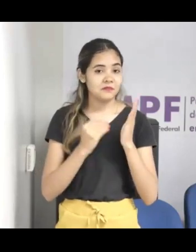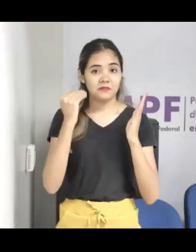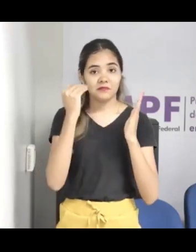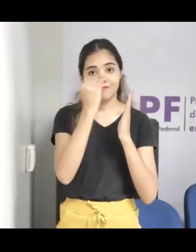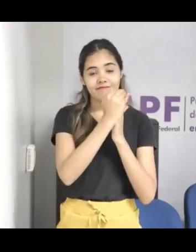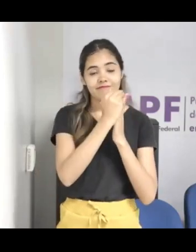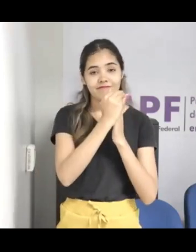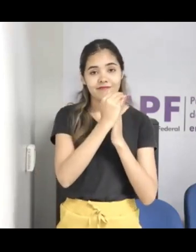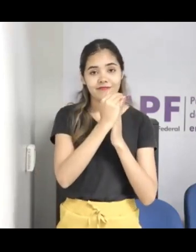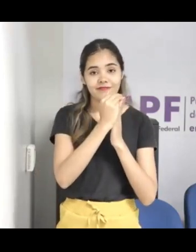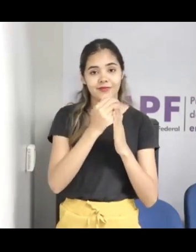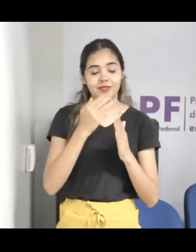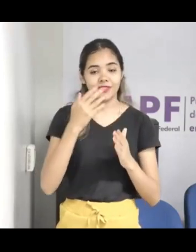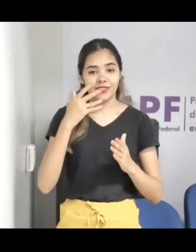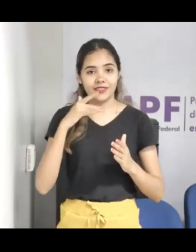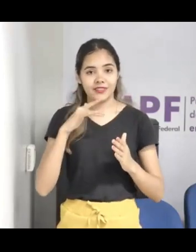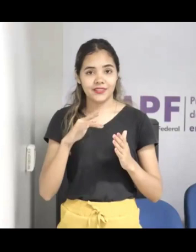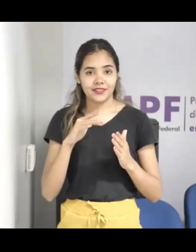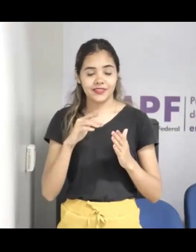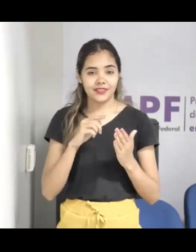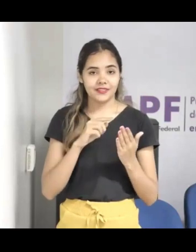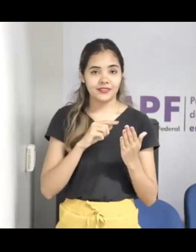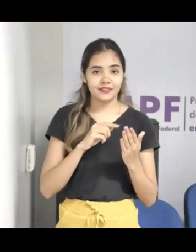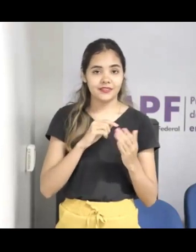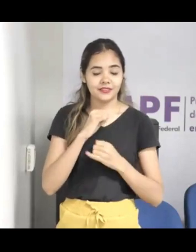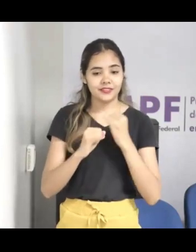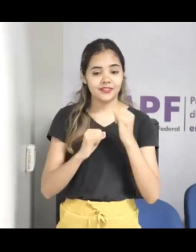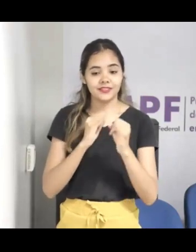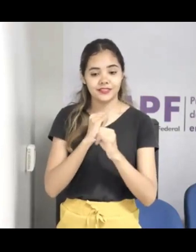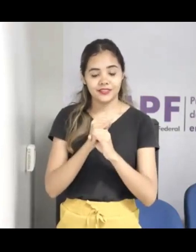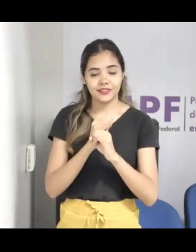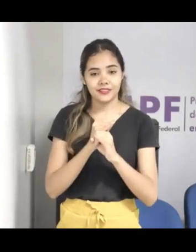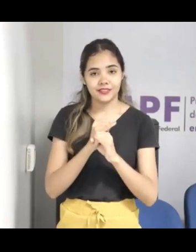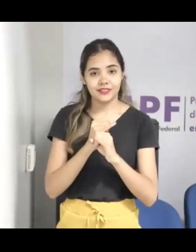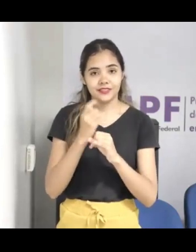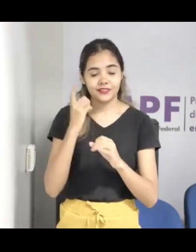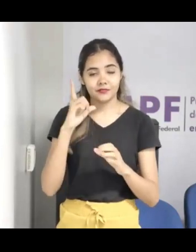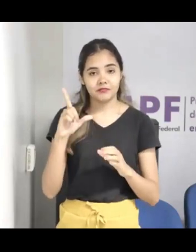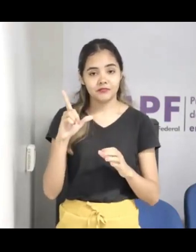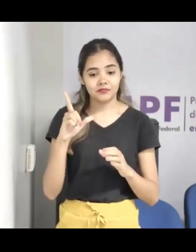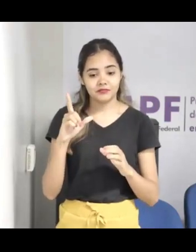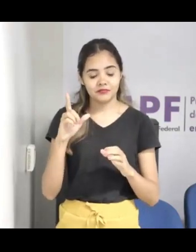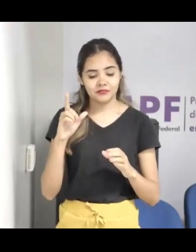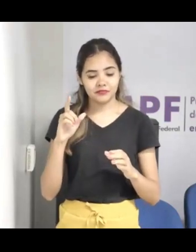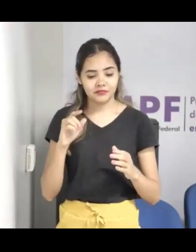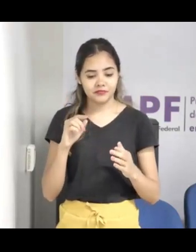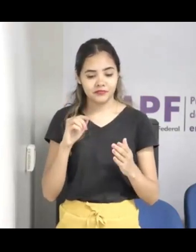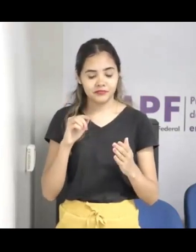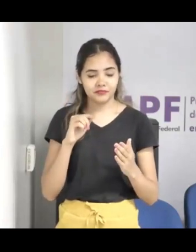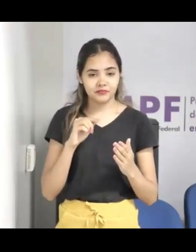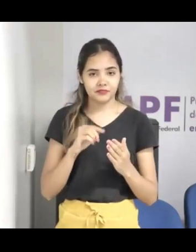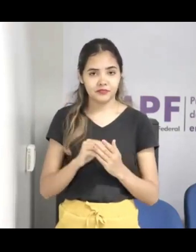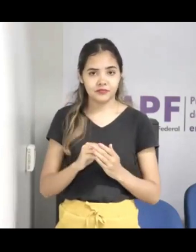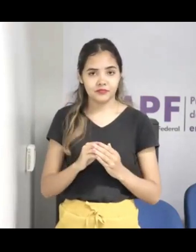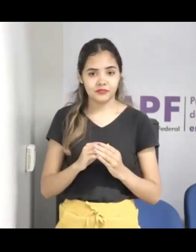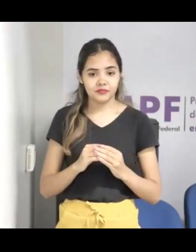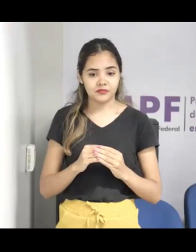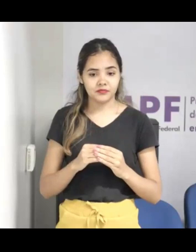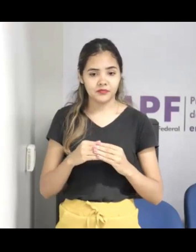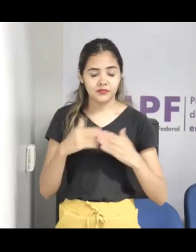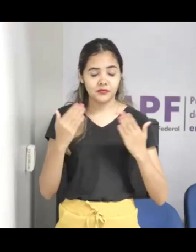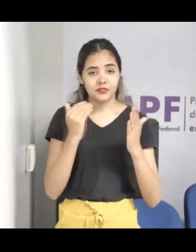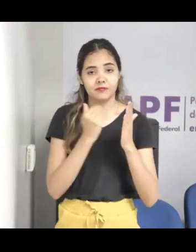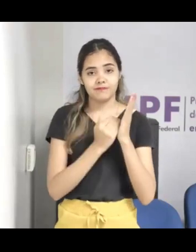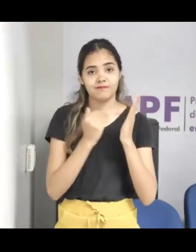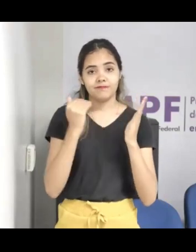computador, né? A internet. E acho que está crescendo o número de criminosos também, né? Porque é um mercado muito